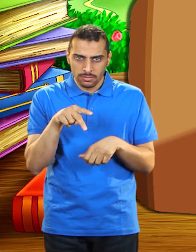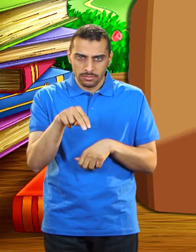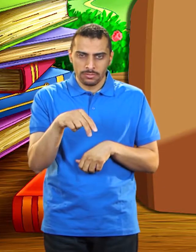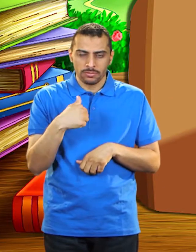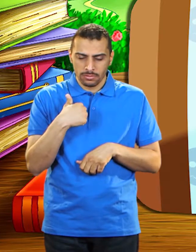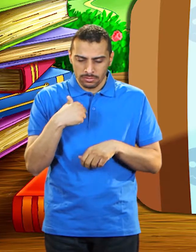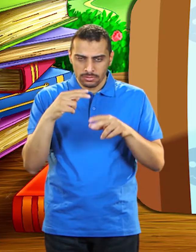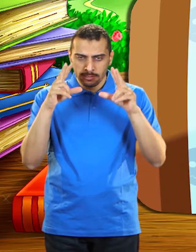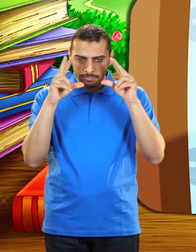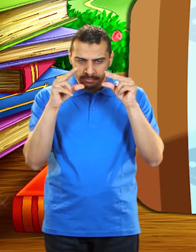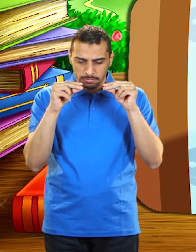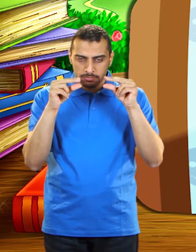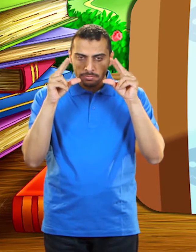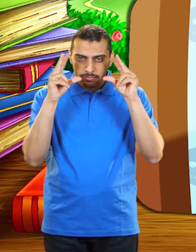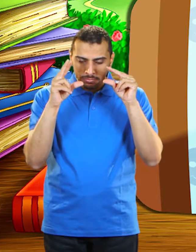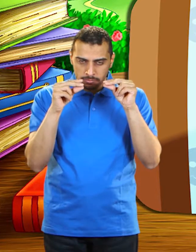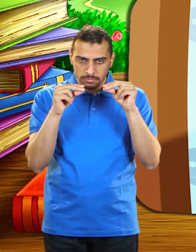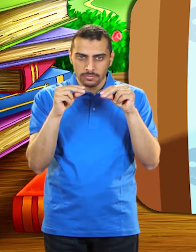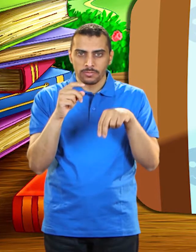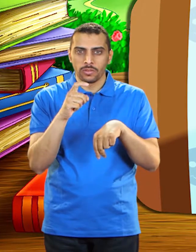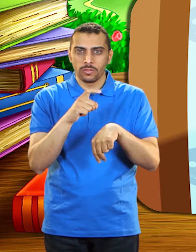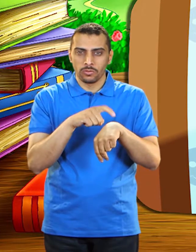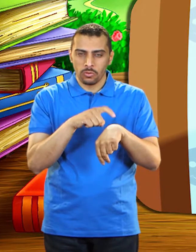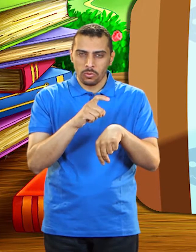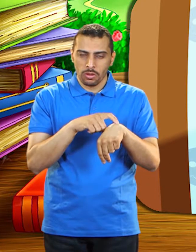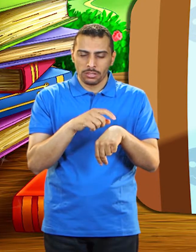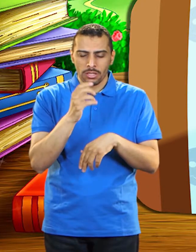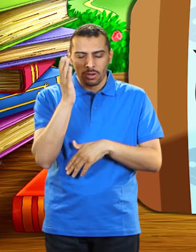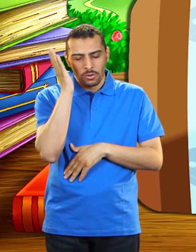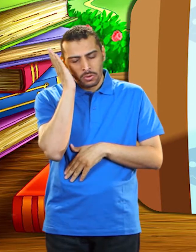أشعر بالنعاس لقد حان وقت النوم